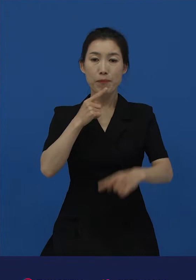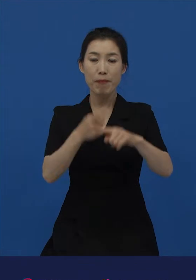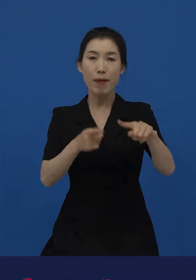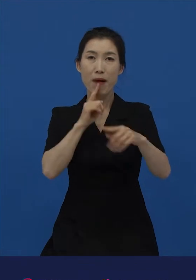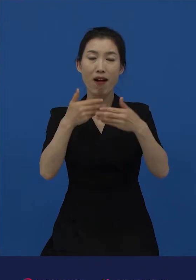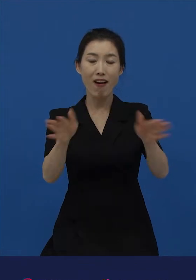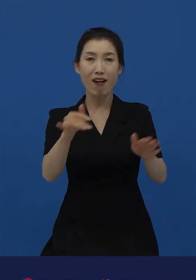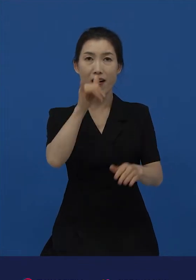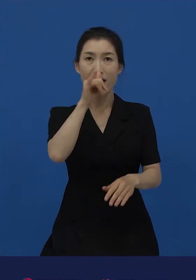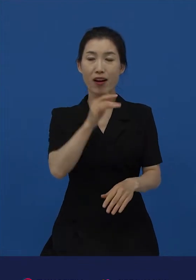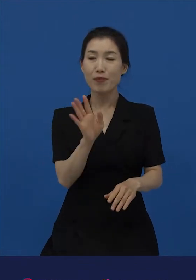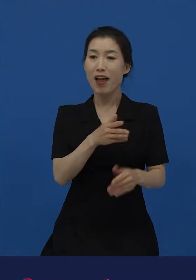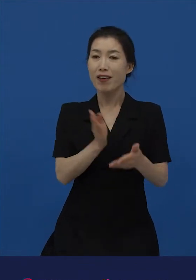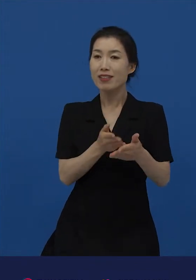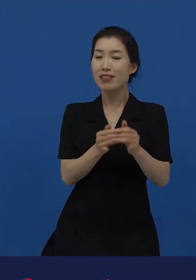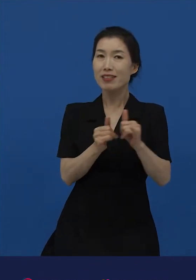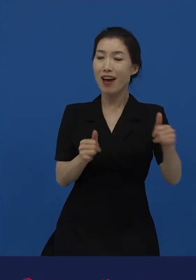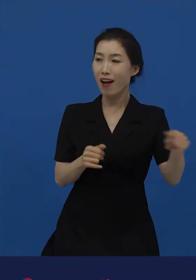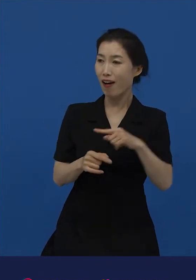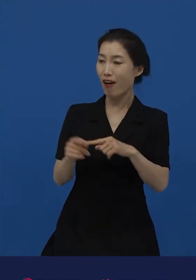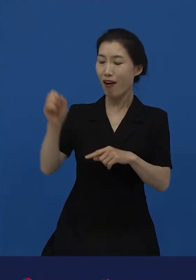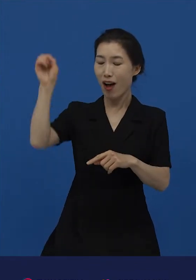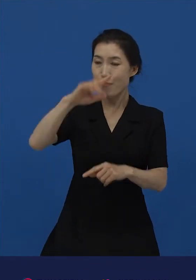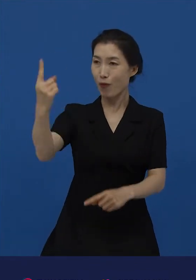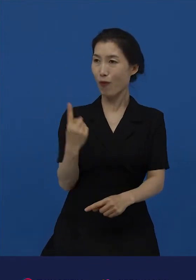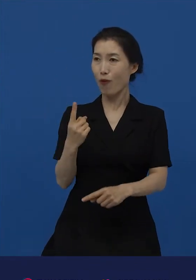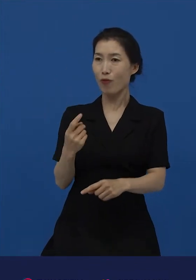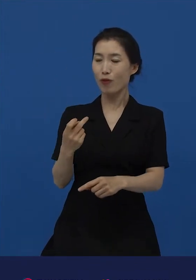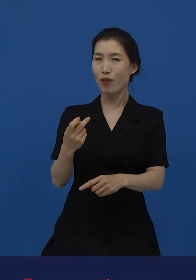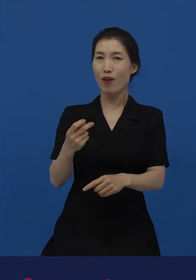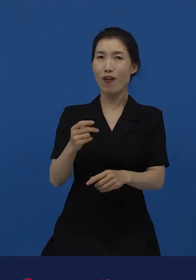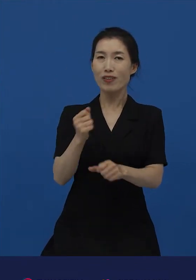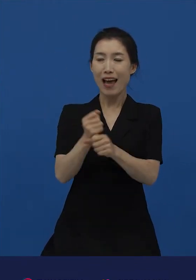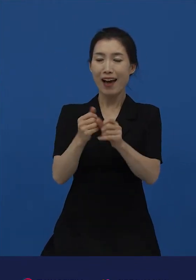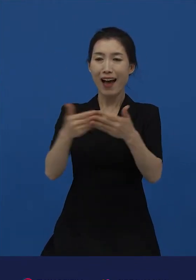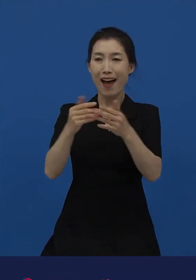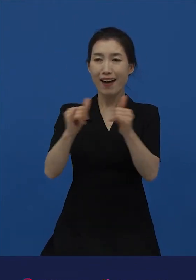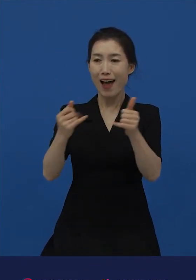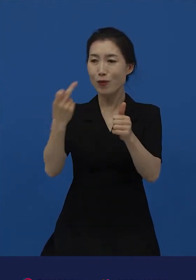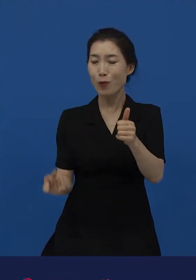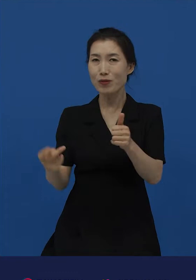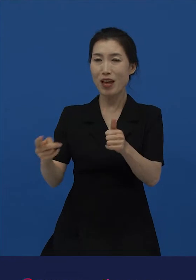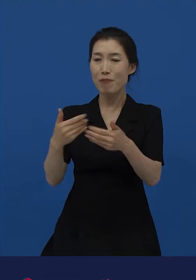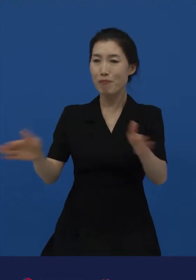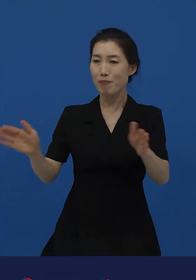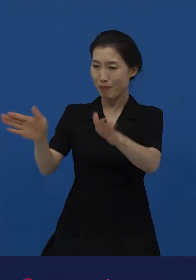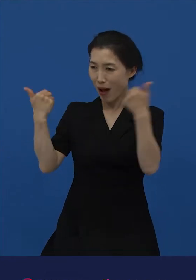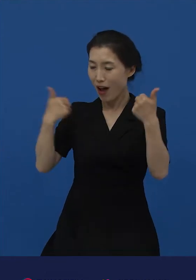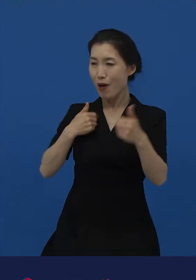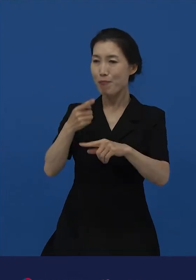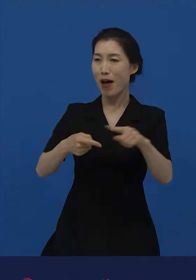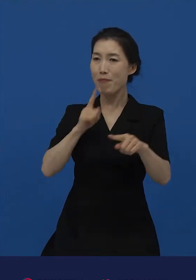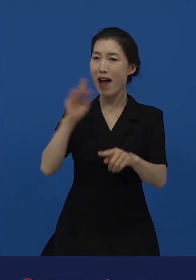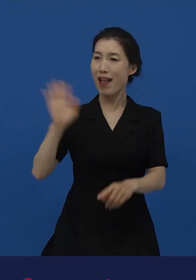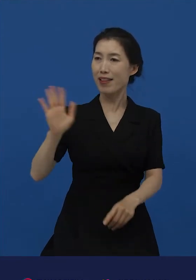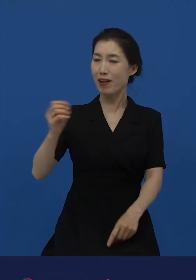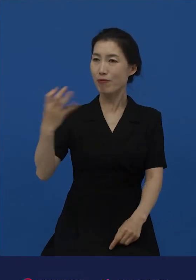진행자들은 갑자기 나타나서 반말로 인사하는 동생의 태도를 몹시 당황스러워했지만 애써 아무렇지도 않은